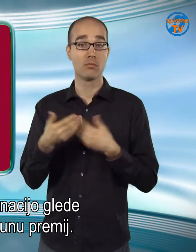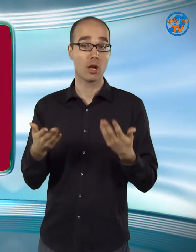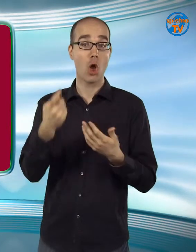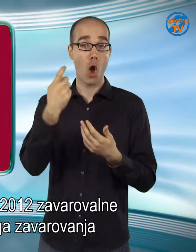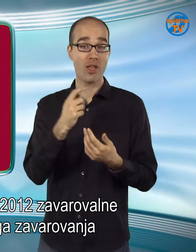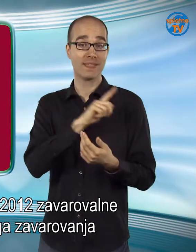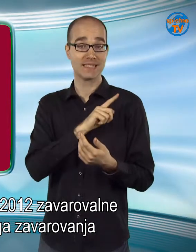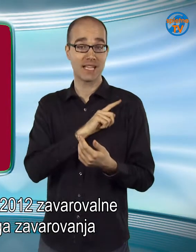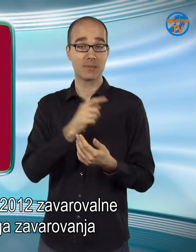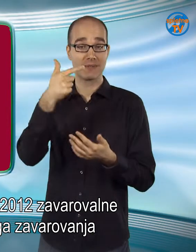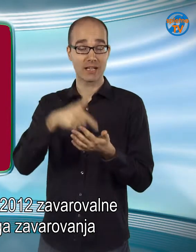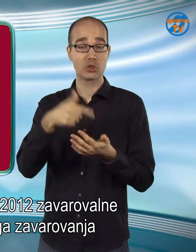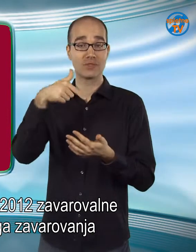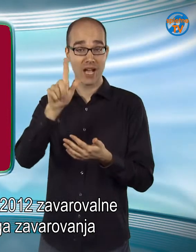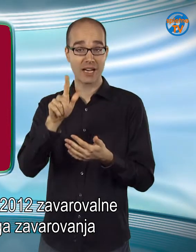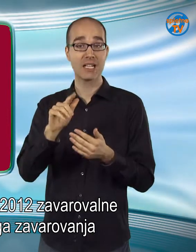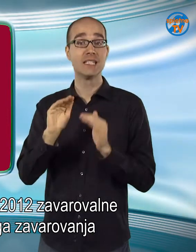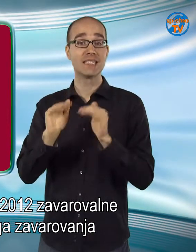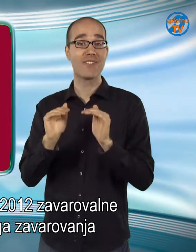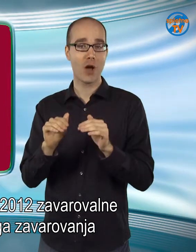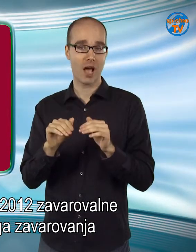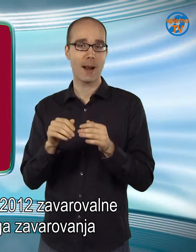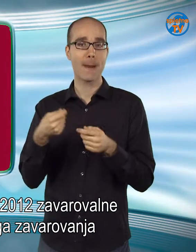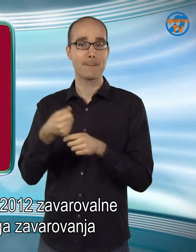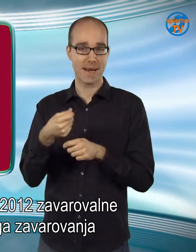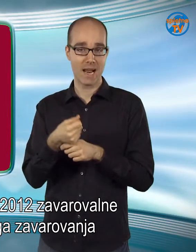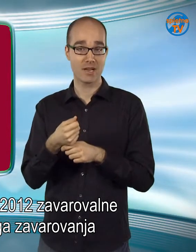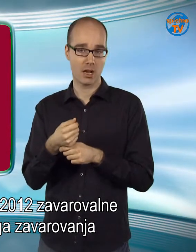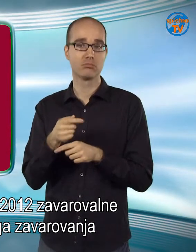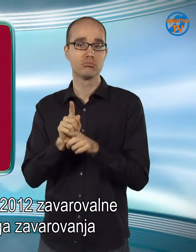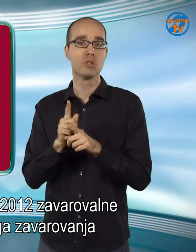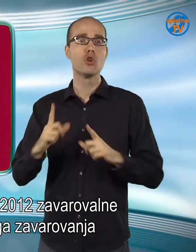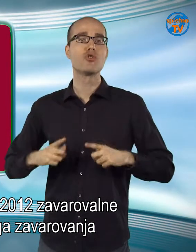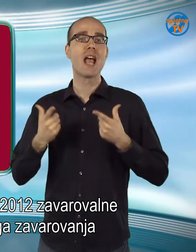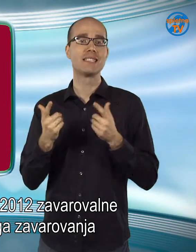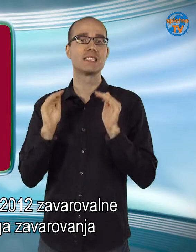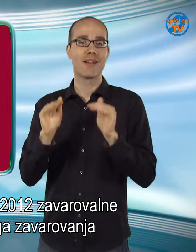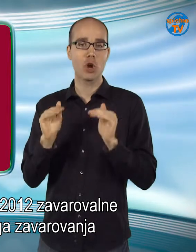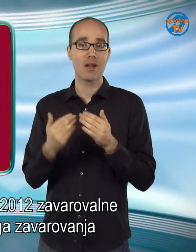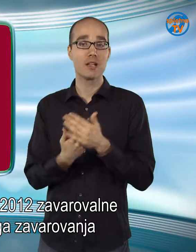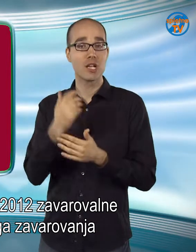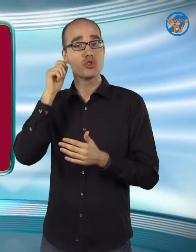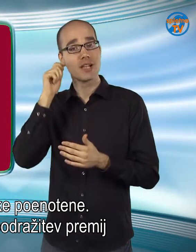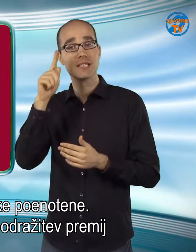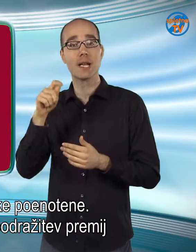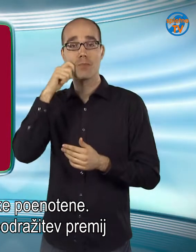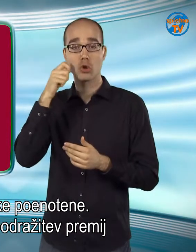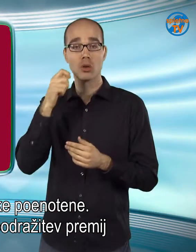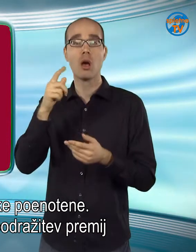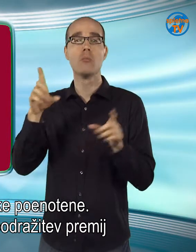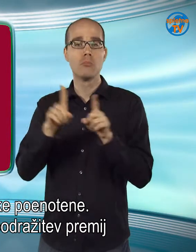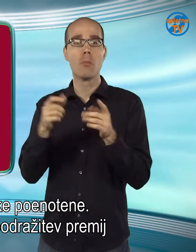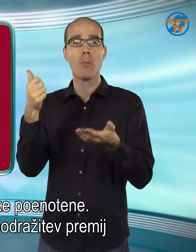Tako so od decembra leta 2012 zavarovalne premije življenskega zavarovanja za ženske in